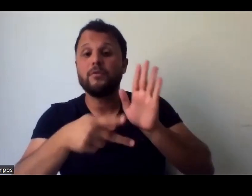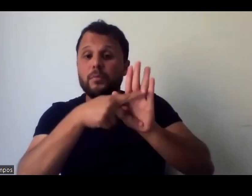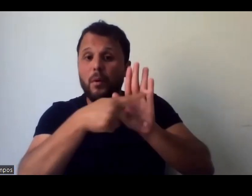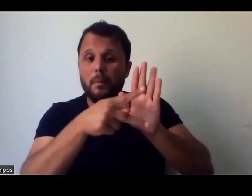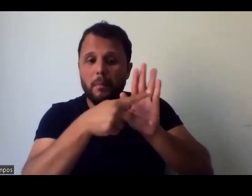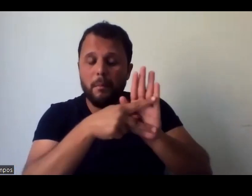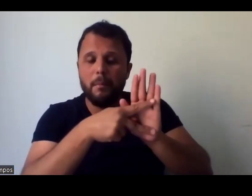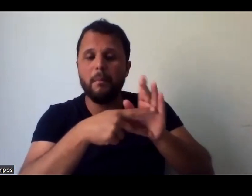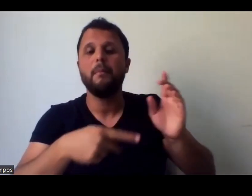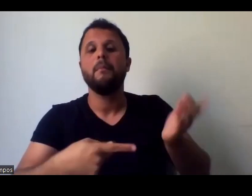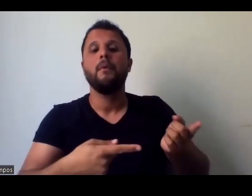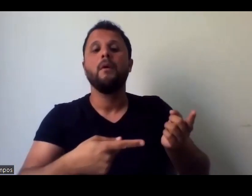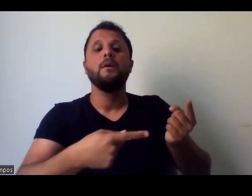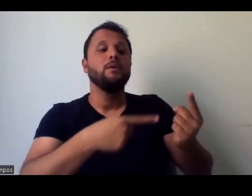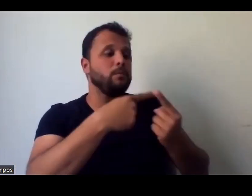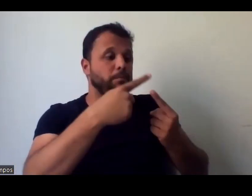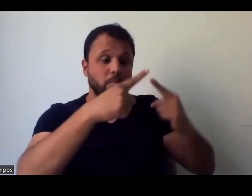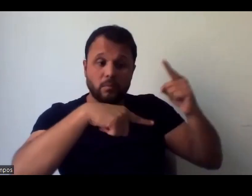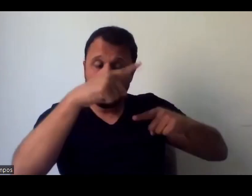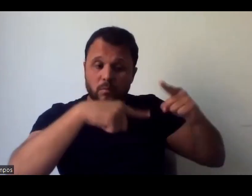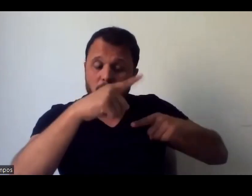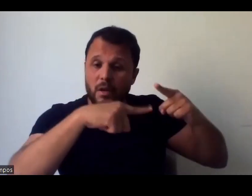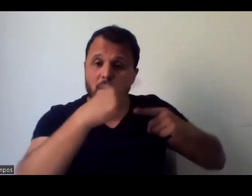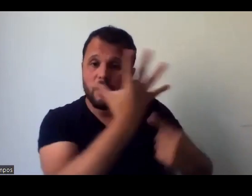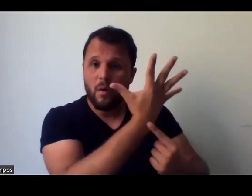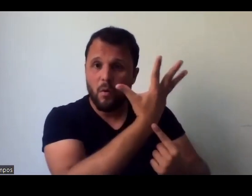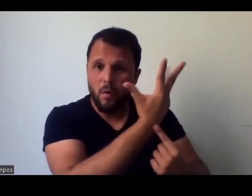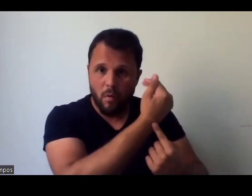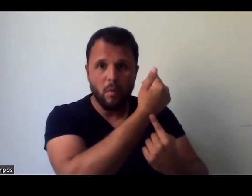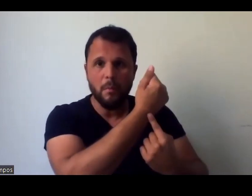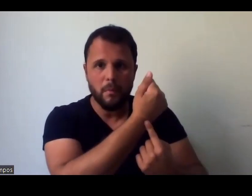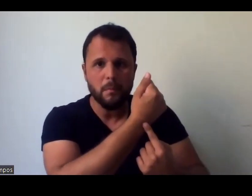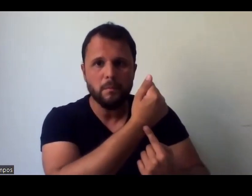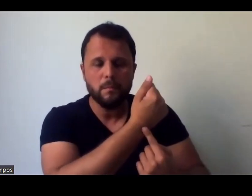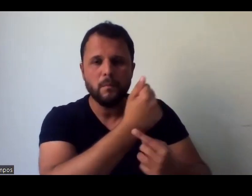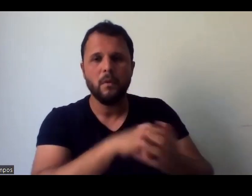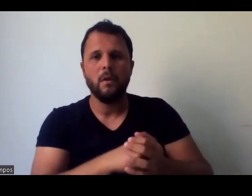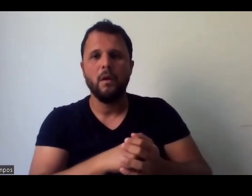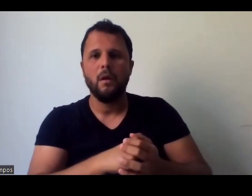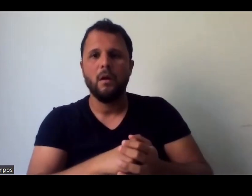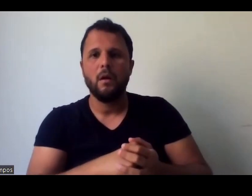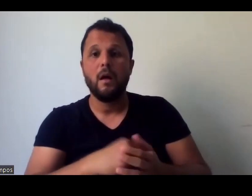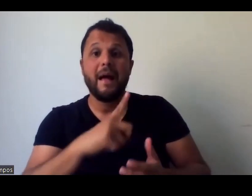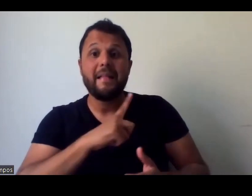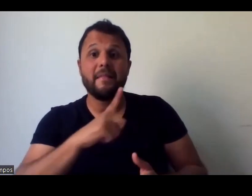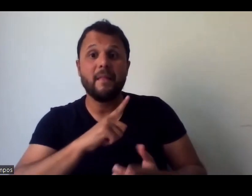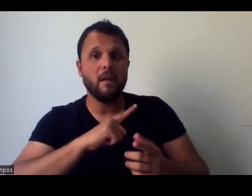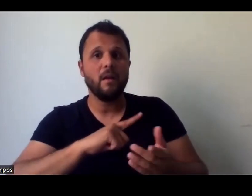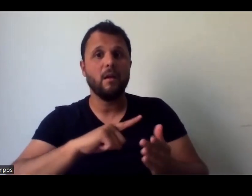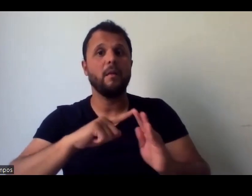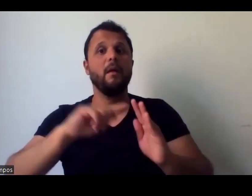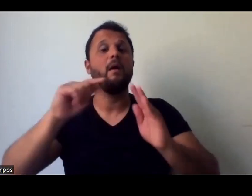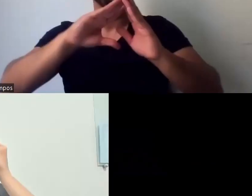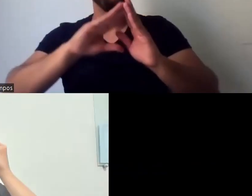da exposição. E daí tem todas as obras, você